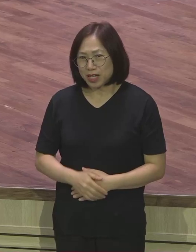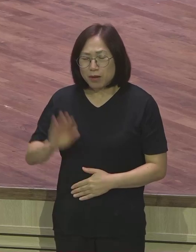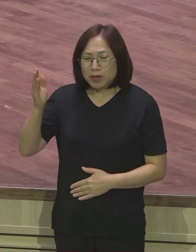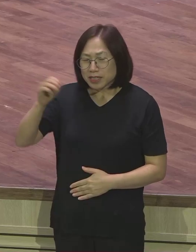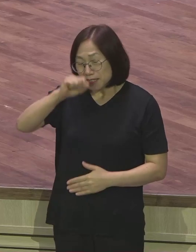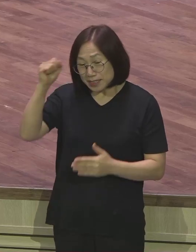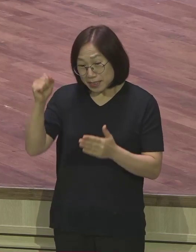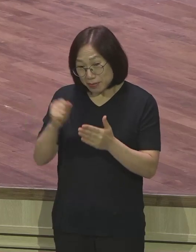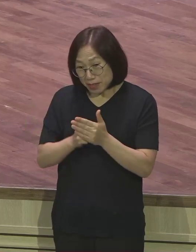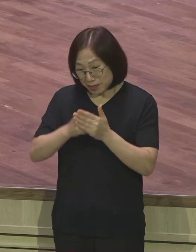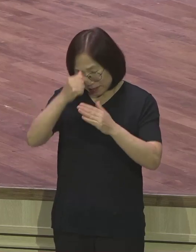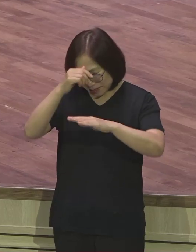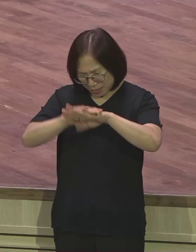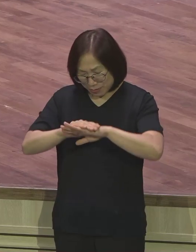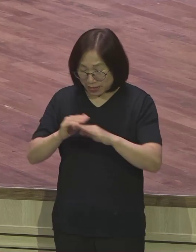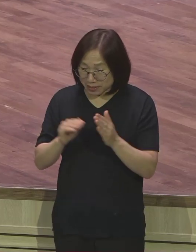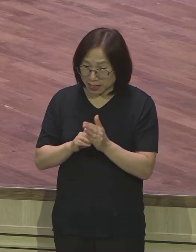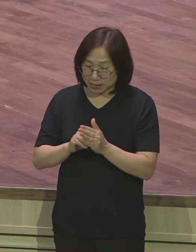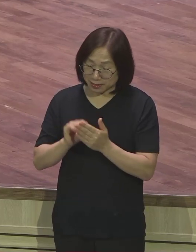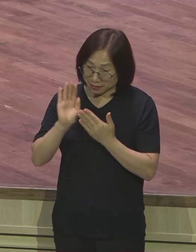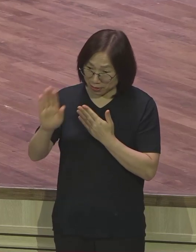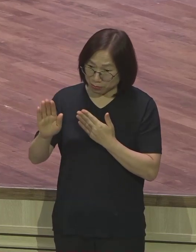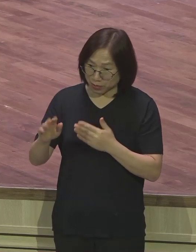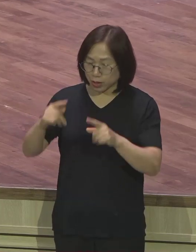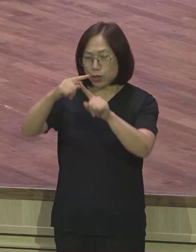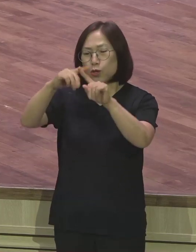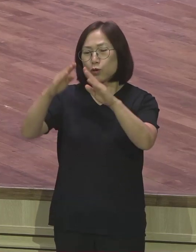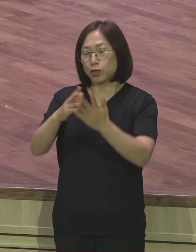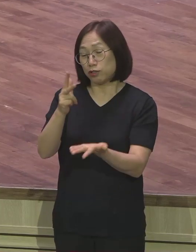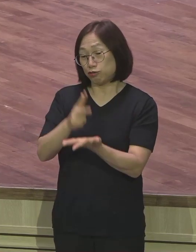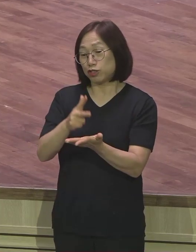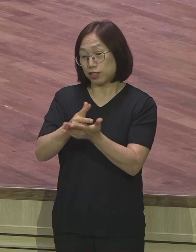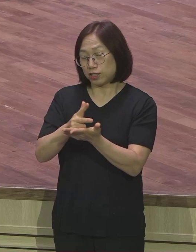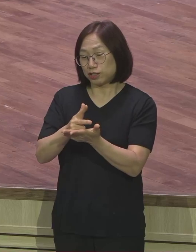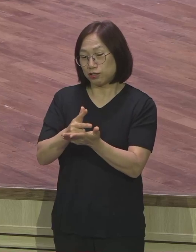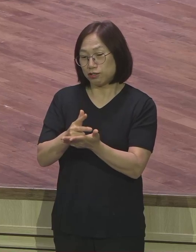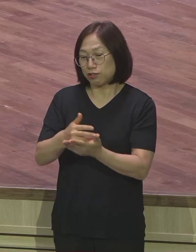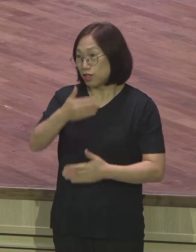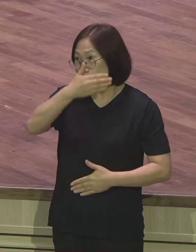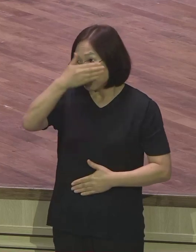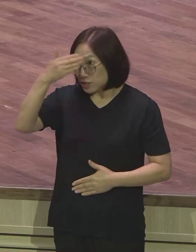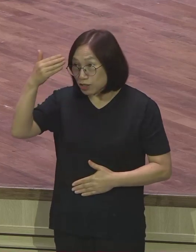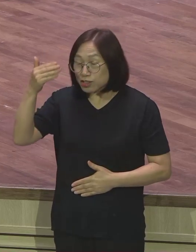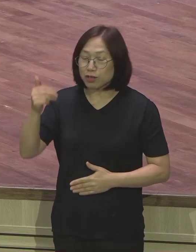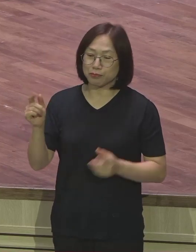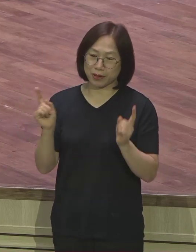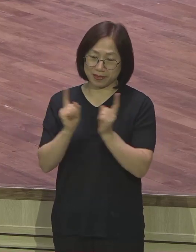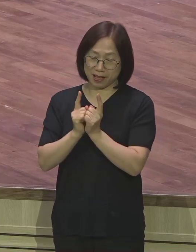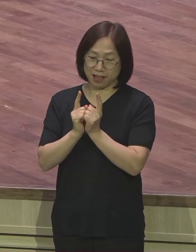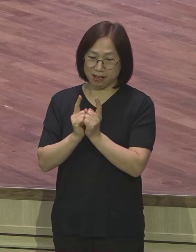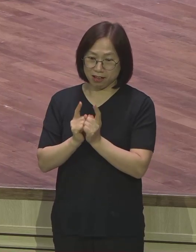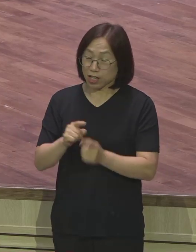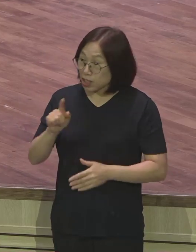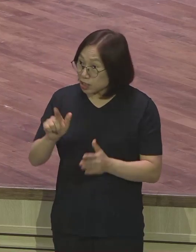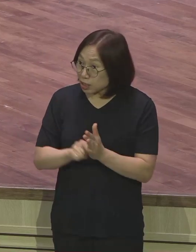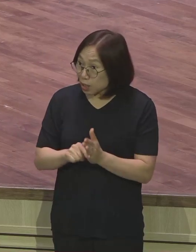마치고 교회 주차장에서 한 청년을 우연히 만나게 됐습니다. 제가 이 시간에 어떤 일이냐고 물어보니까